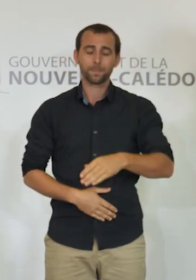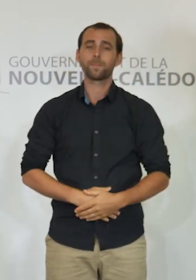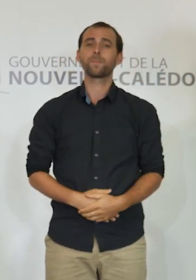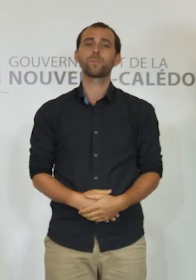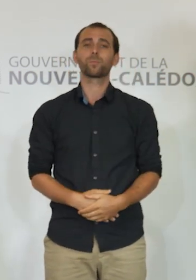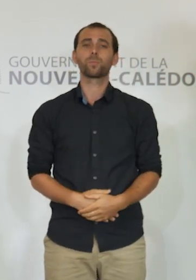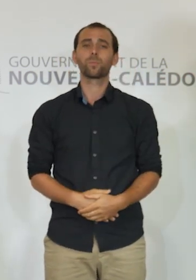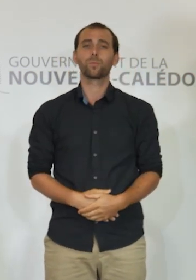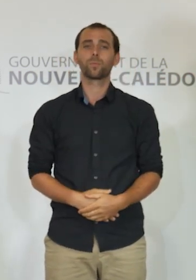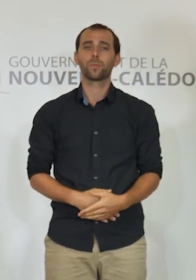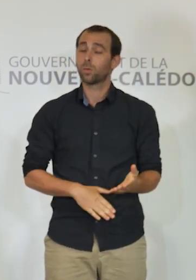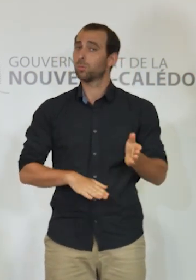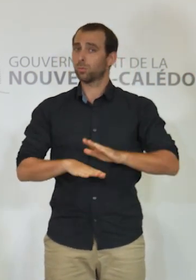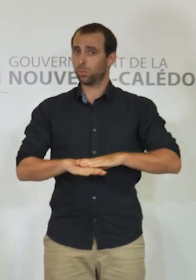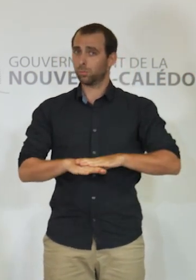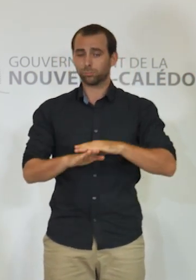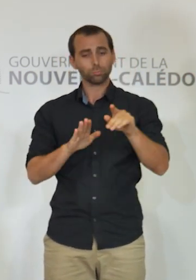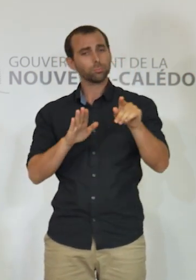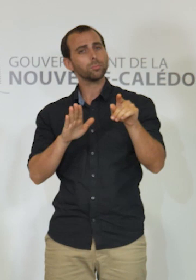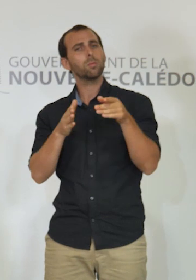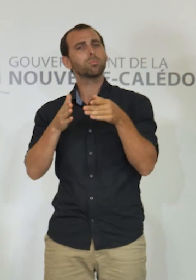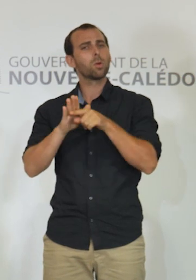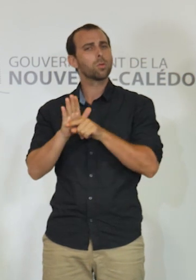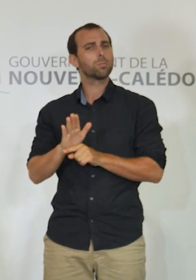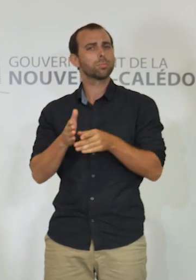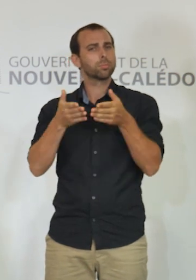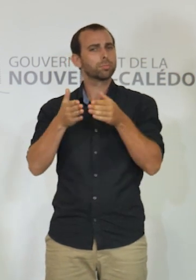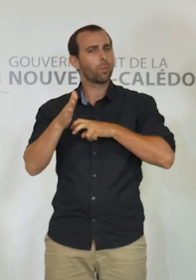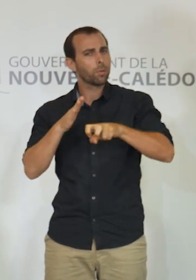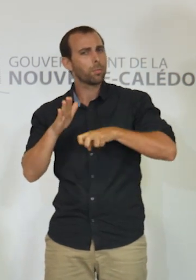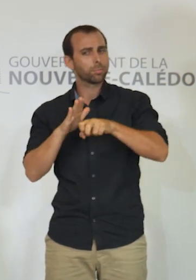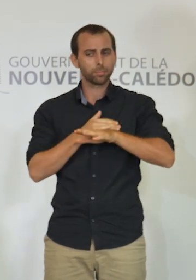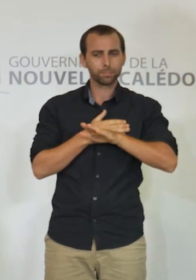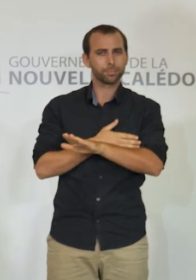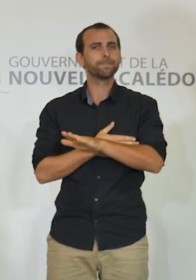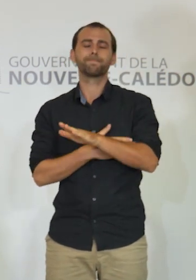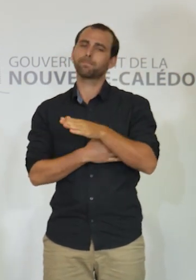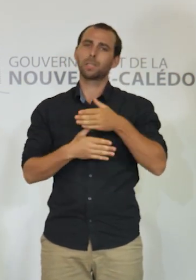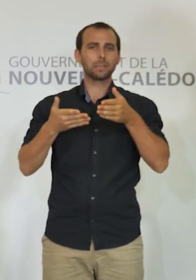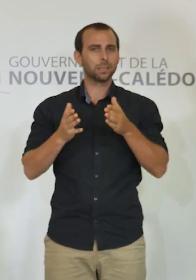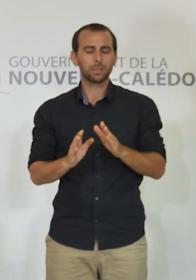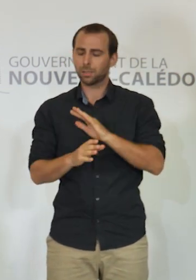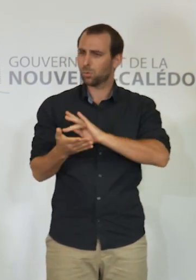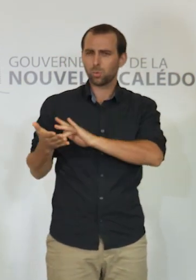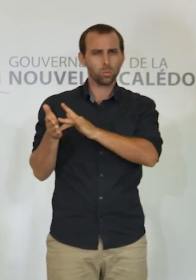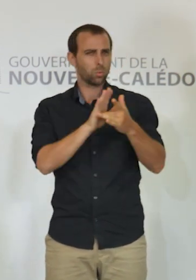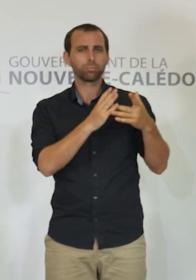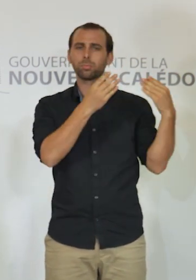décidé d'harmoniser les mesures de confinement et d'appliquer les mêmes règles à tous les commerces de biens.